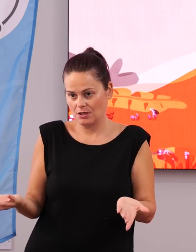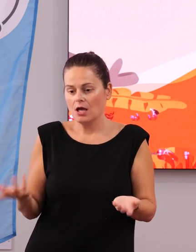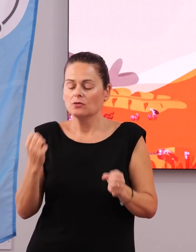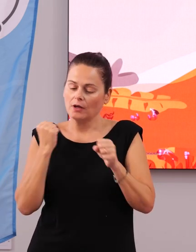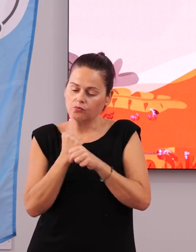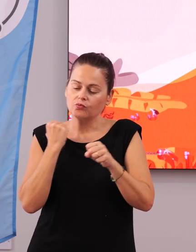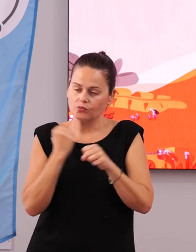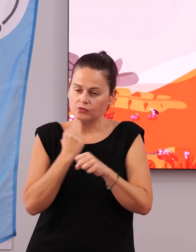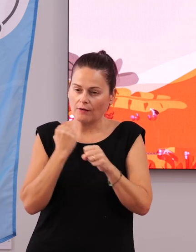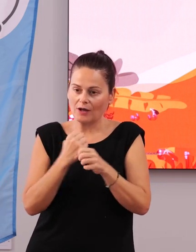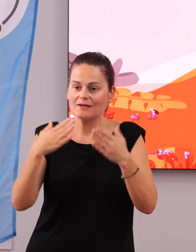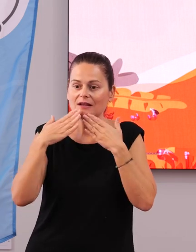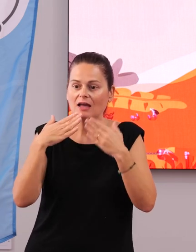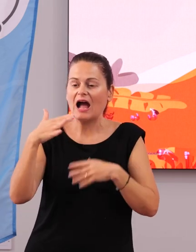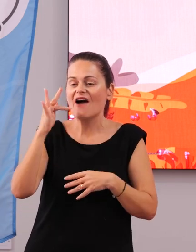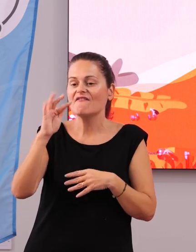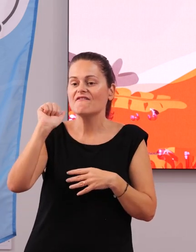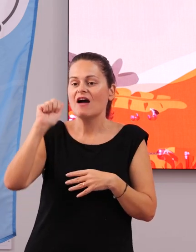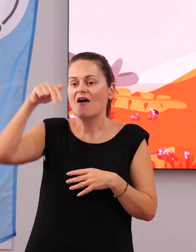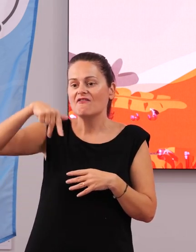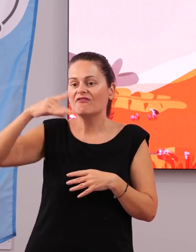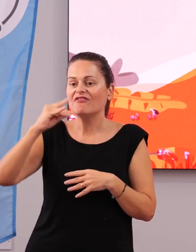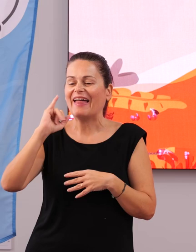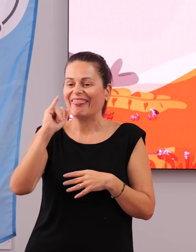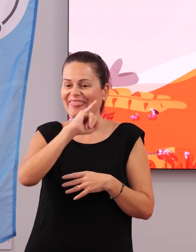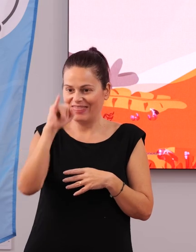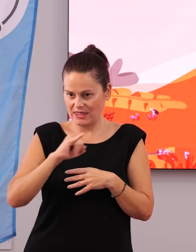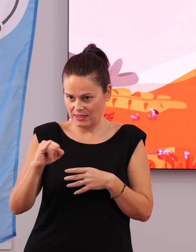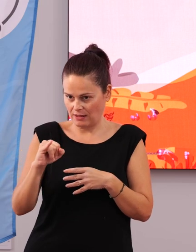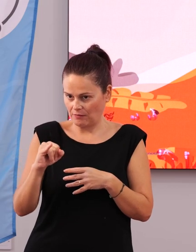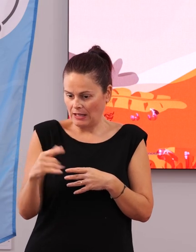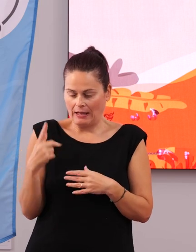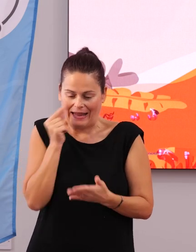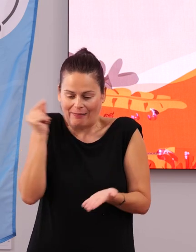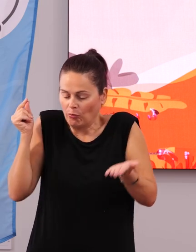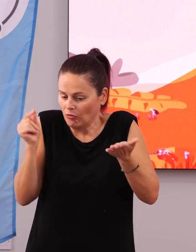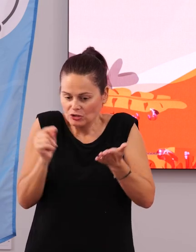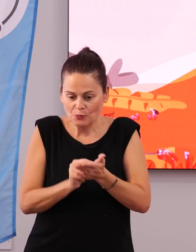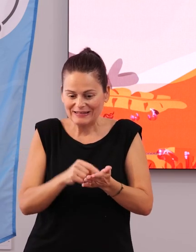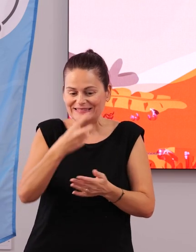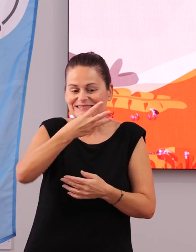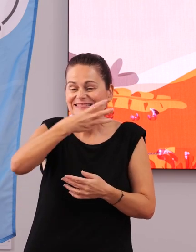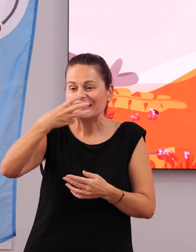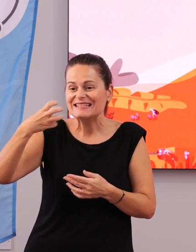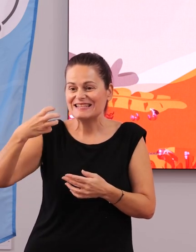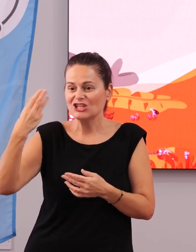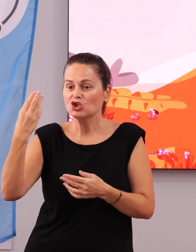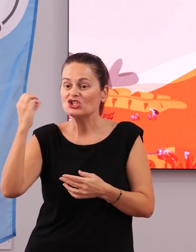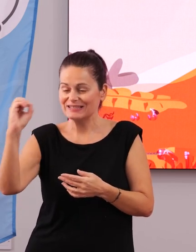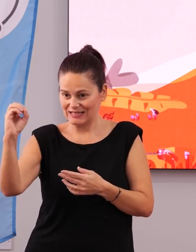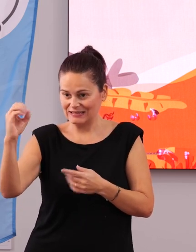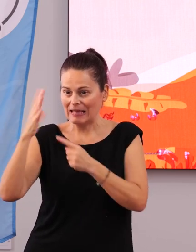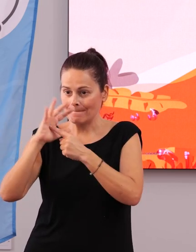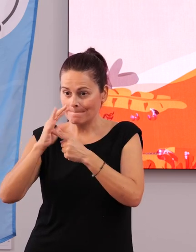a la obra, darle las gracias a FANDIF, porque en tiempo récord le pasamos una relación de los 330 parques